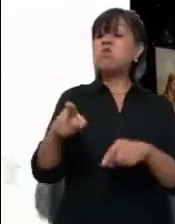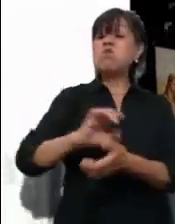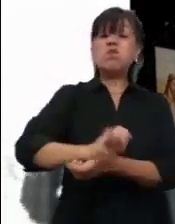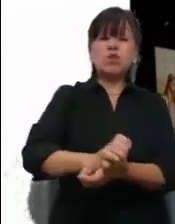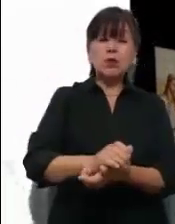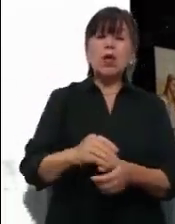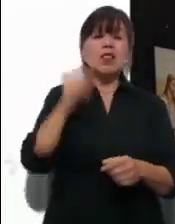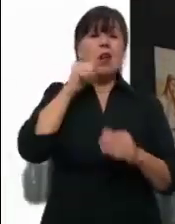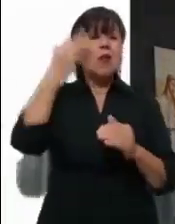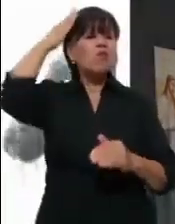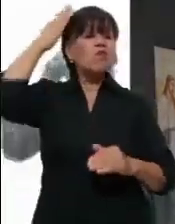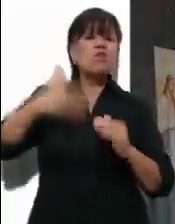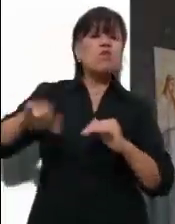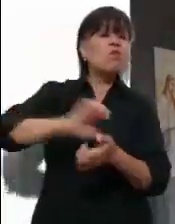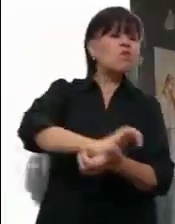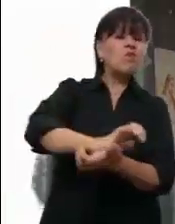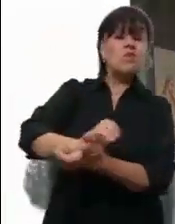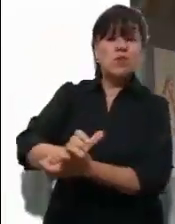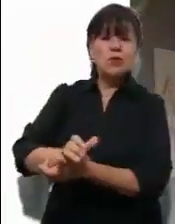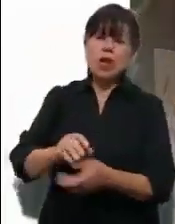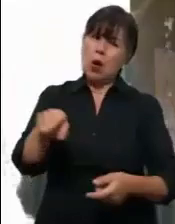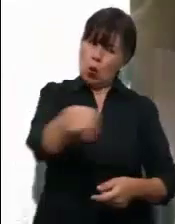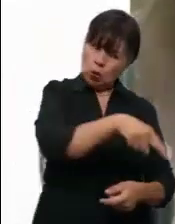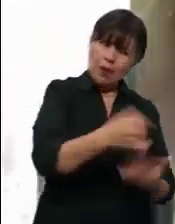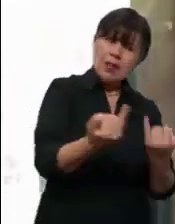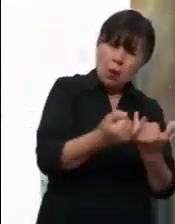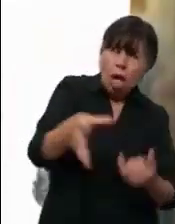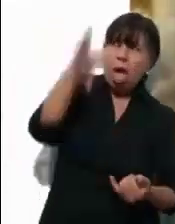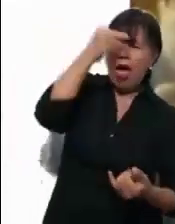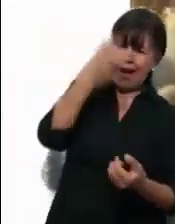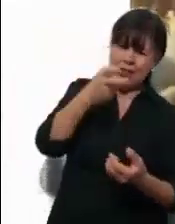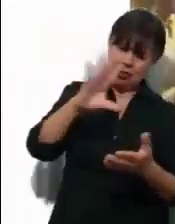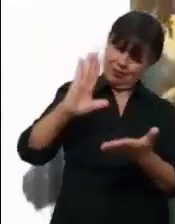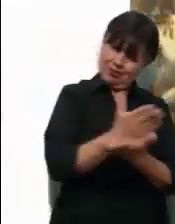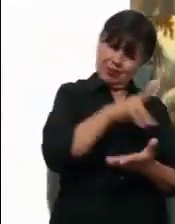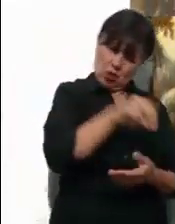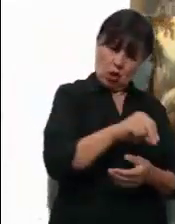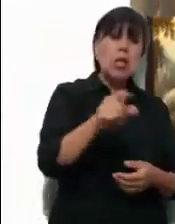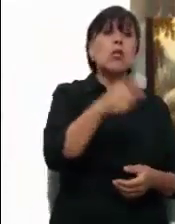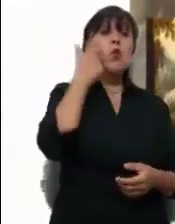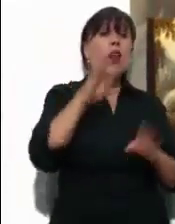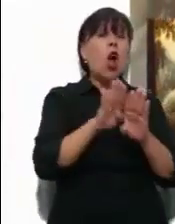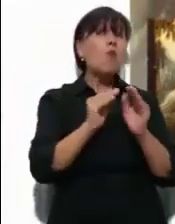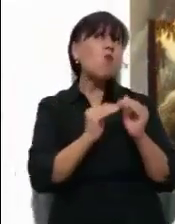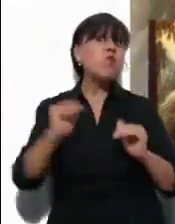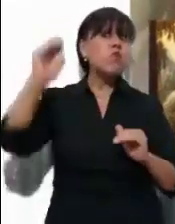grandes los oprimen. Que no sea así entre ustedes. El que quiera ser grande entre ustedes, que sea